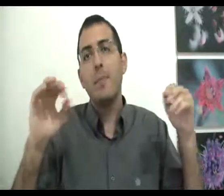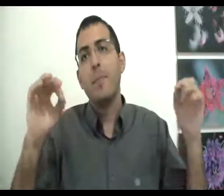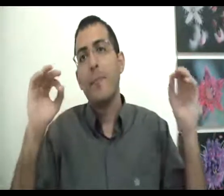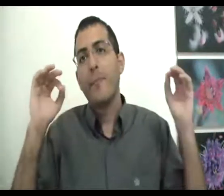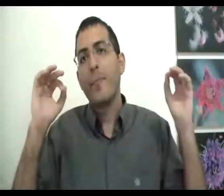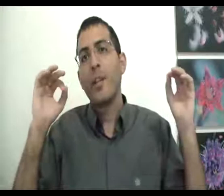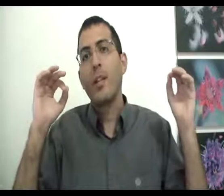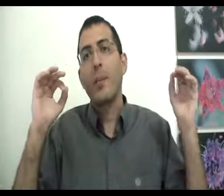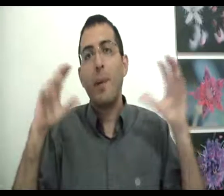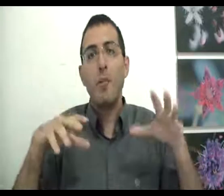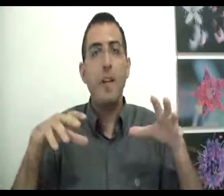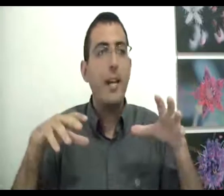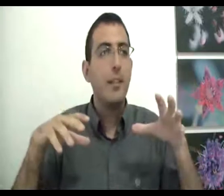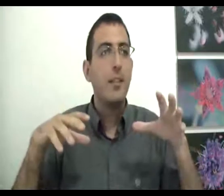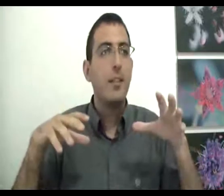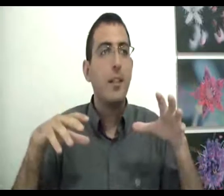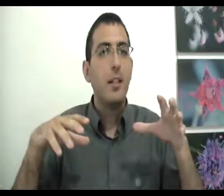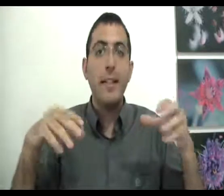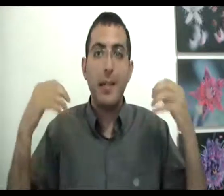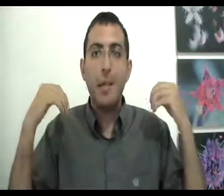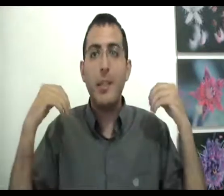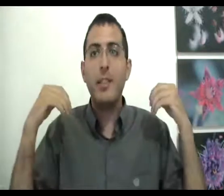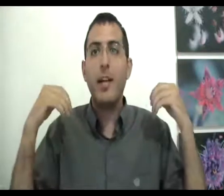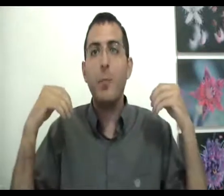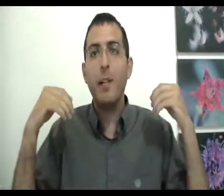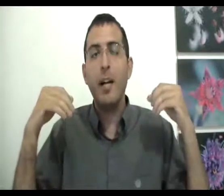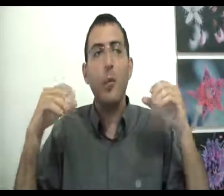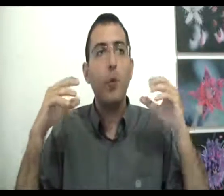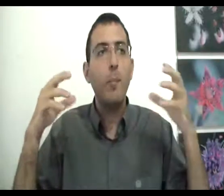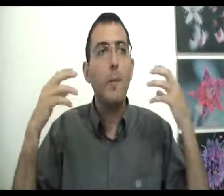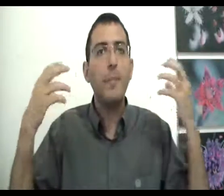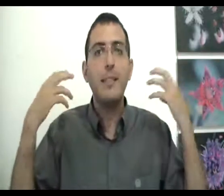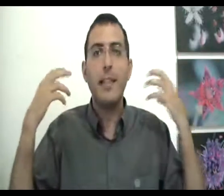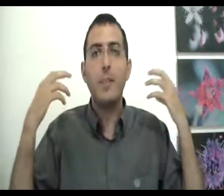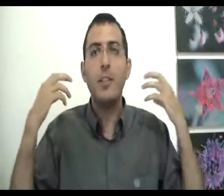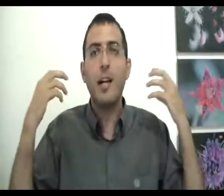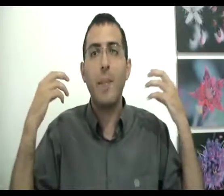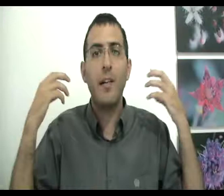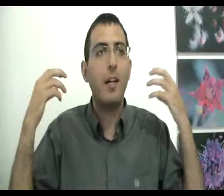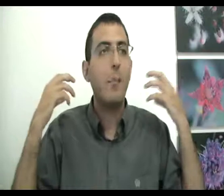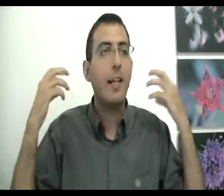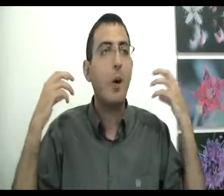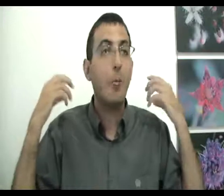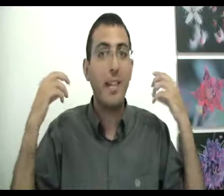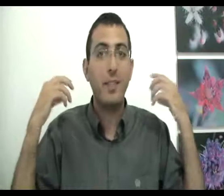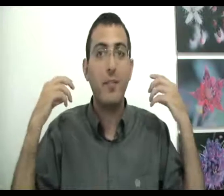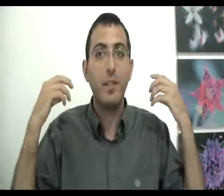ברווה לגבי מה שקרה לו בעבר הוא לא באמת מייצג את מה שקרה בעבר מבחינה אובייקטיבית